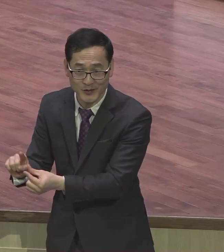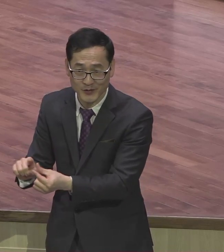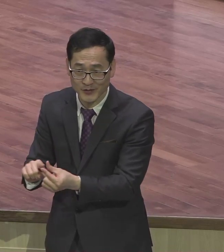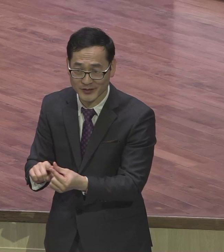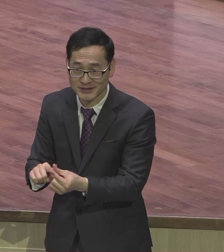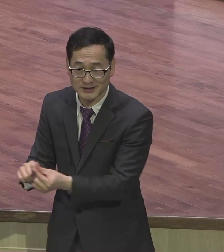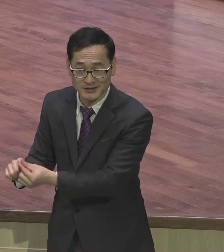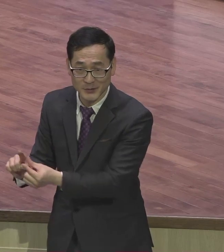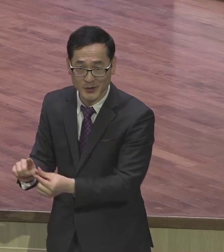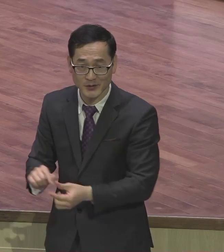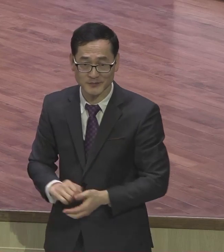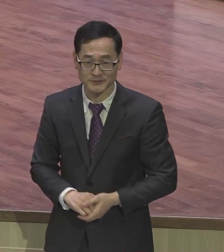이래서 나도